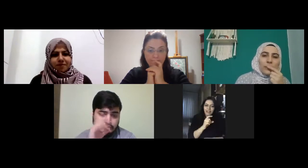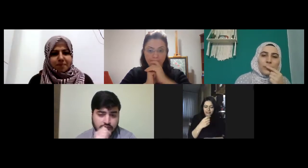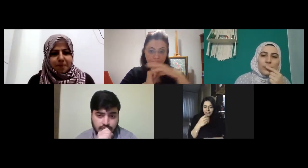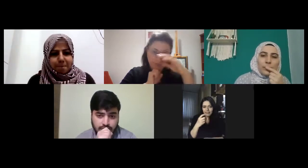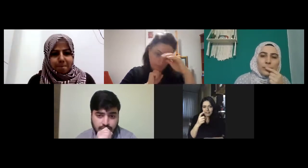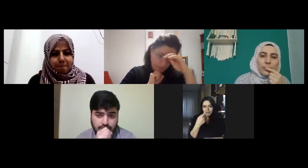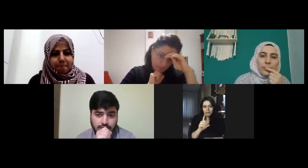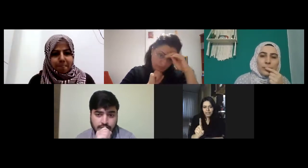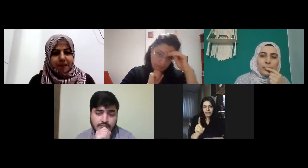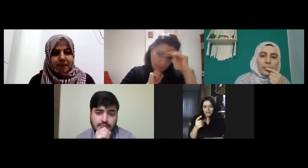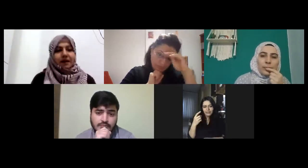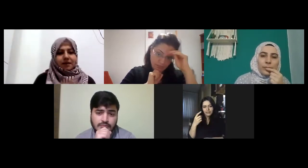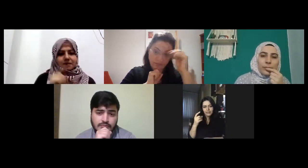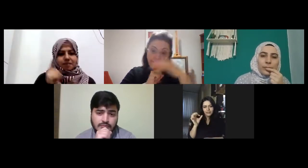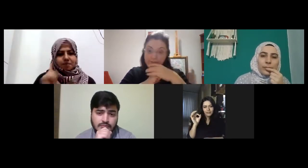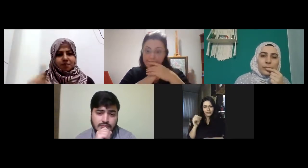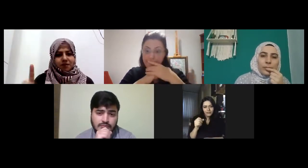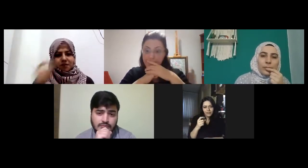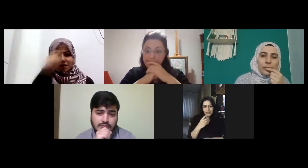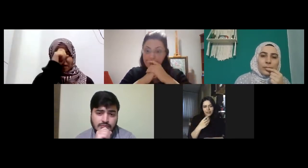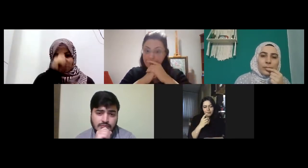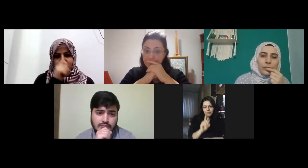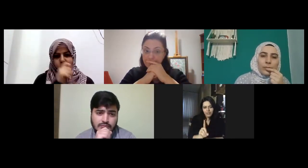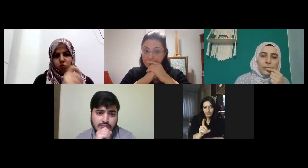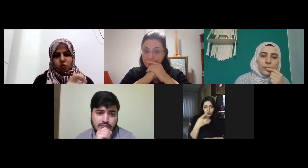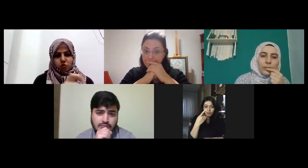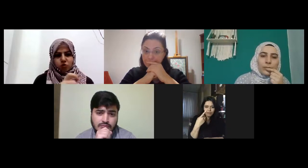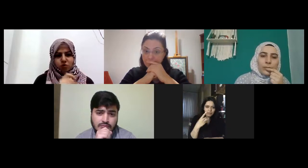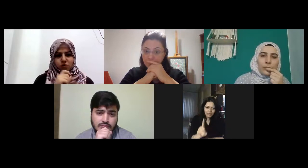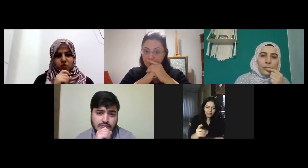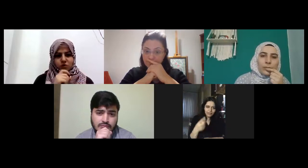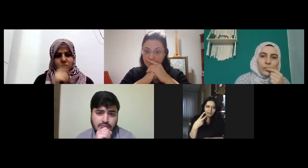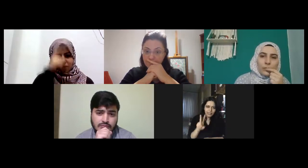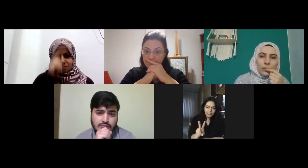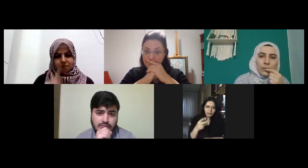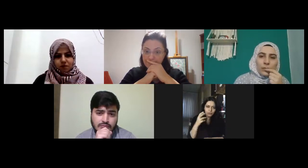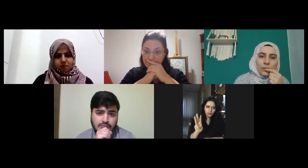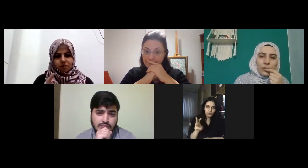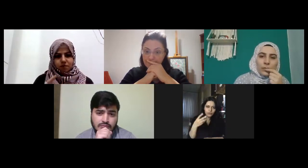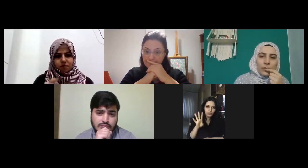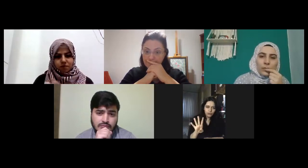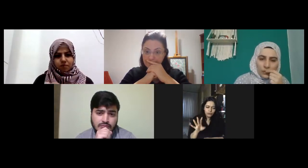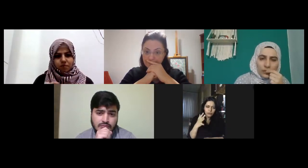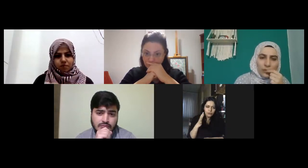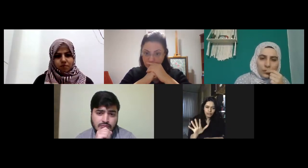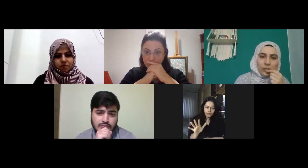bin bin şu bin bin iki bin üç bin dört bin beş bin